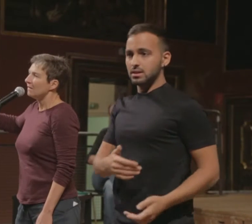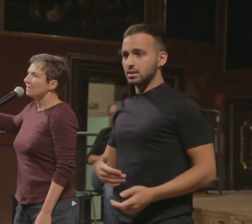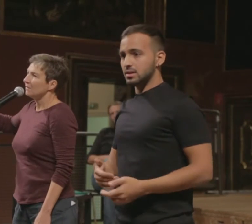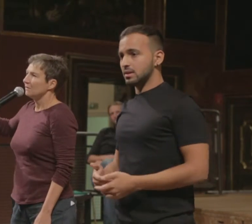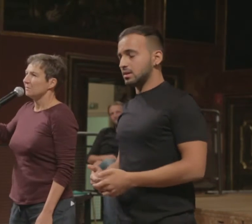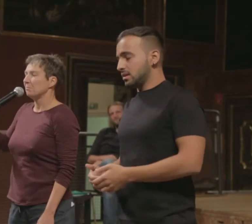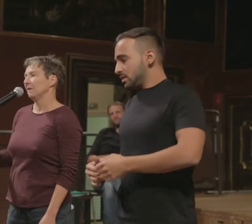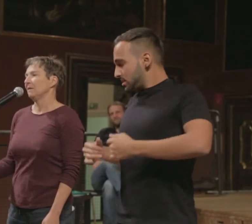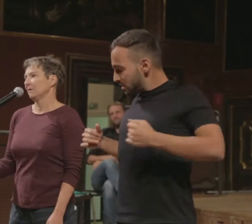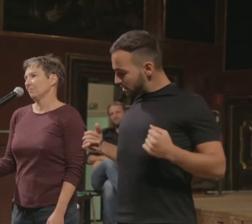Entspann dich.